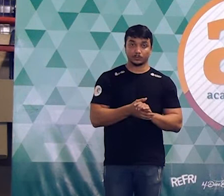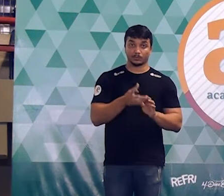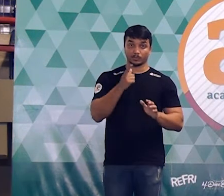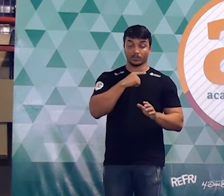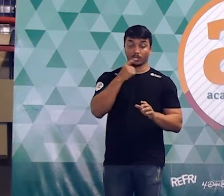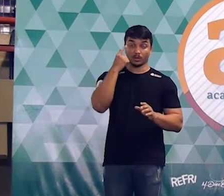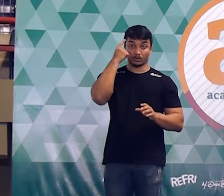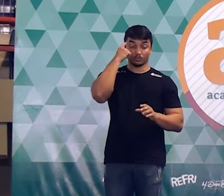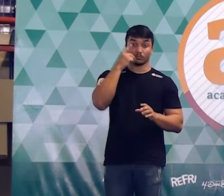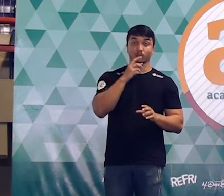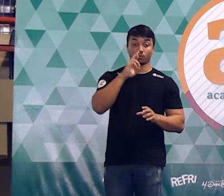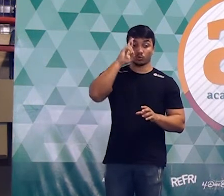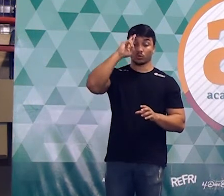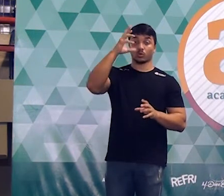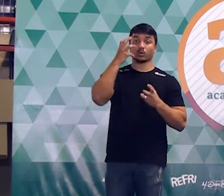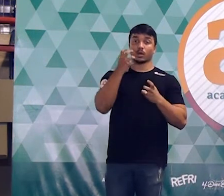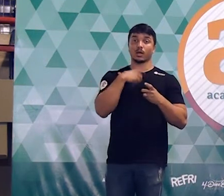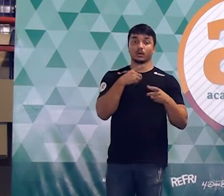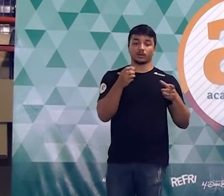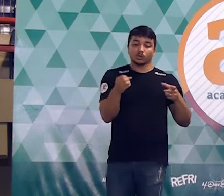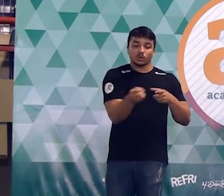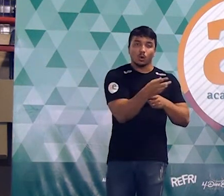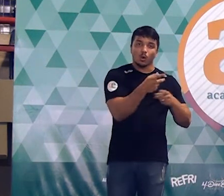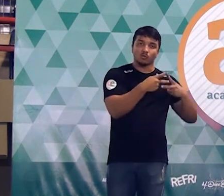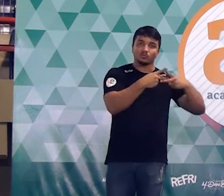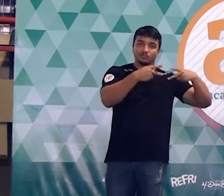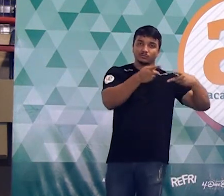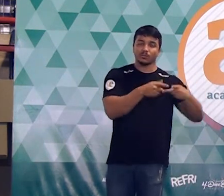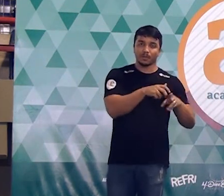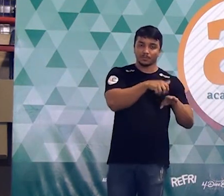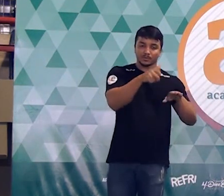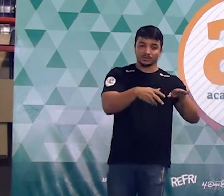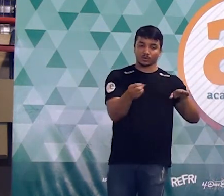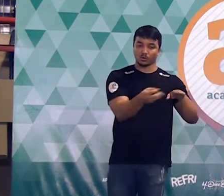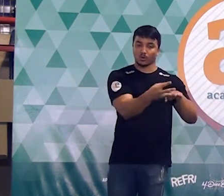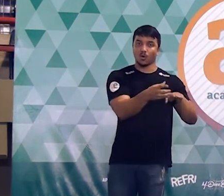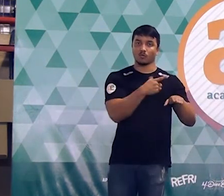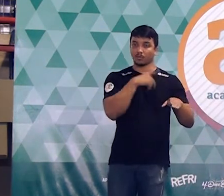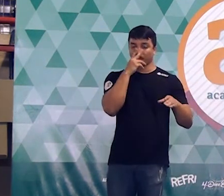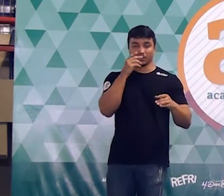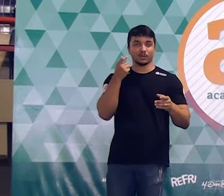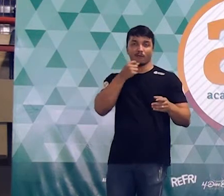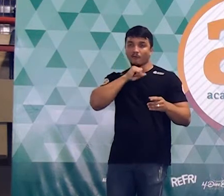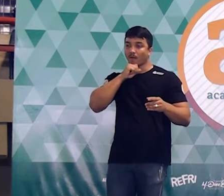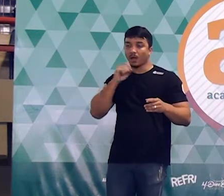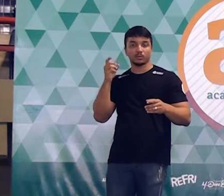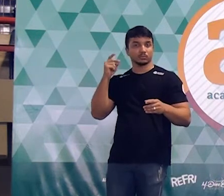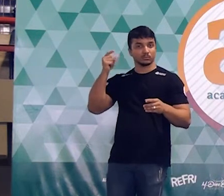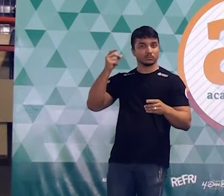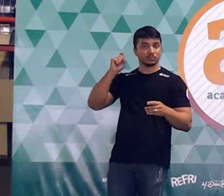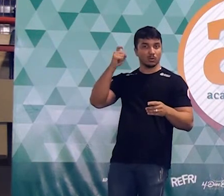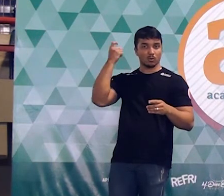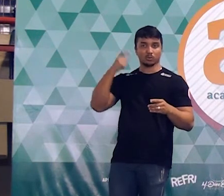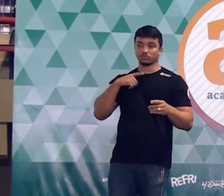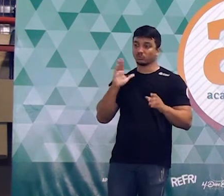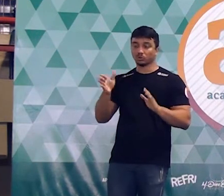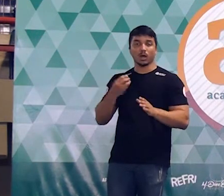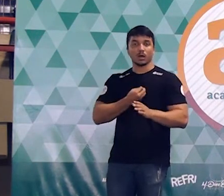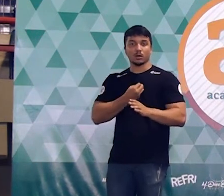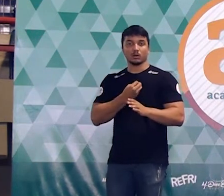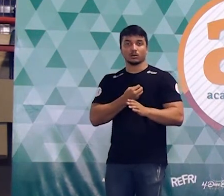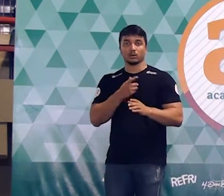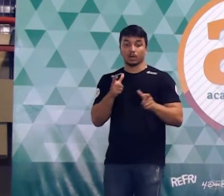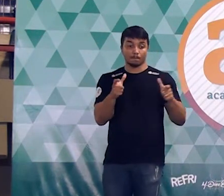proprietário quer que a área ocupada pela nova piscina seja menor que a área ocupada pela piscina já